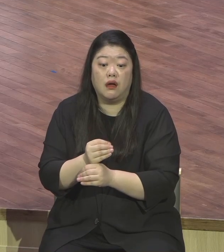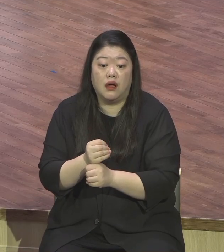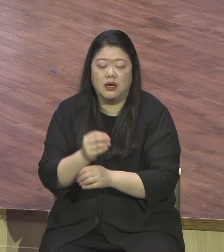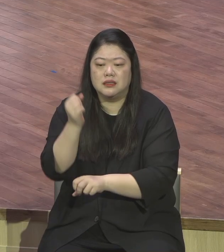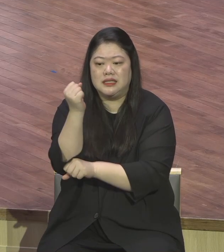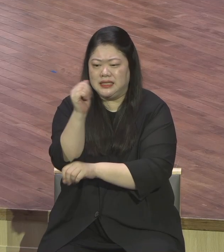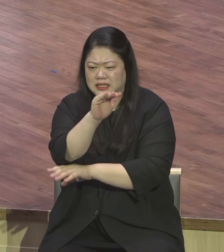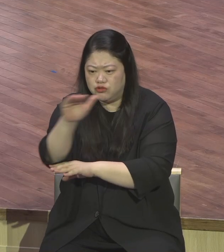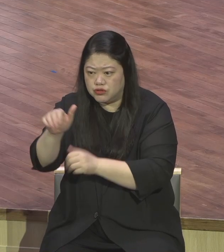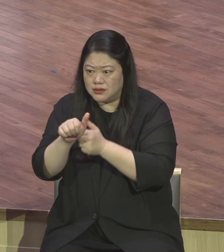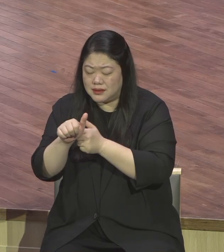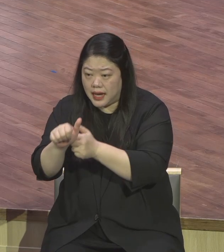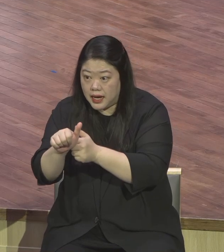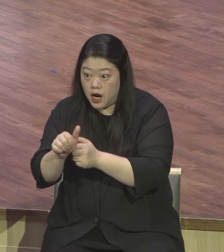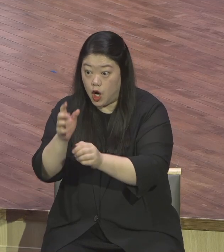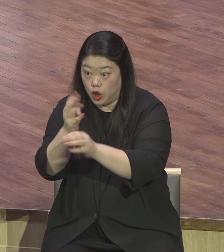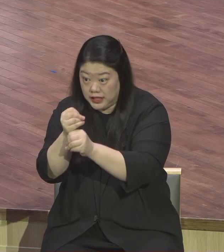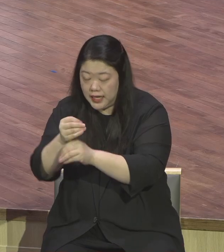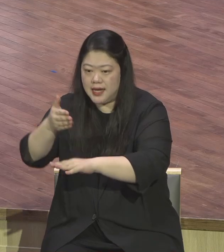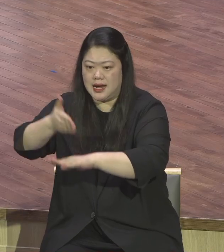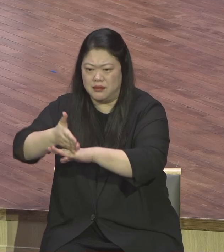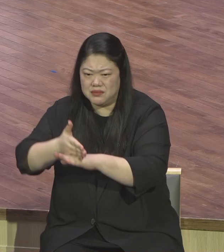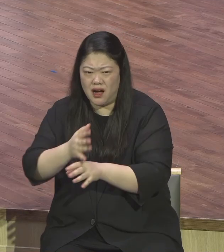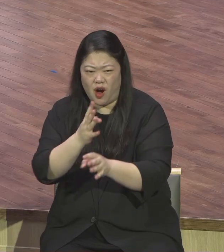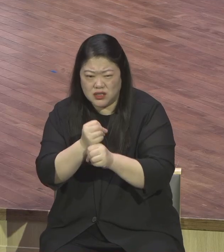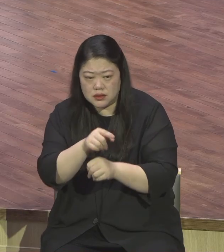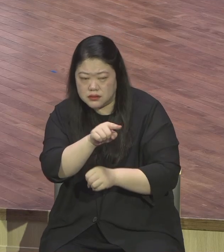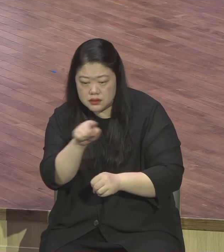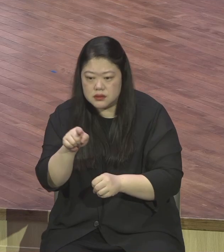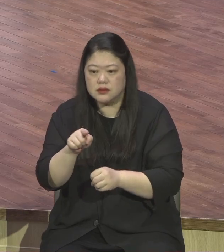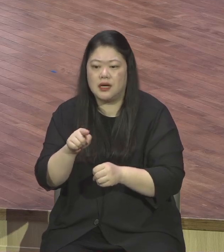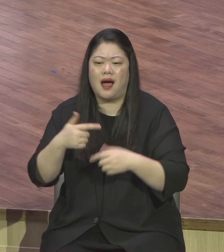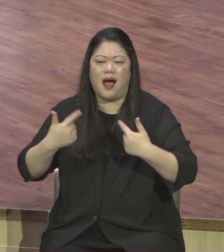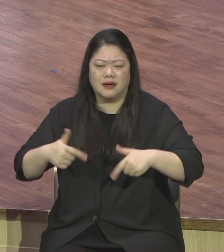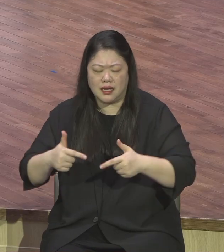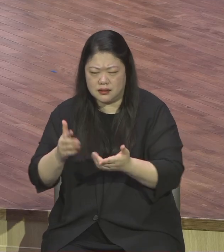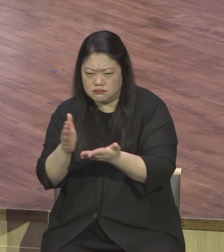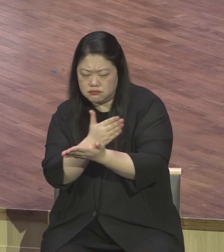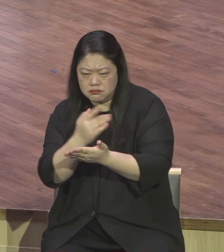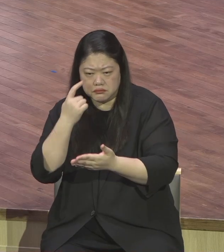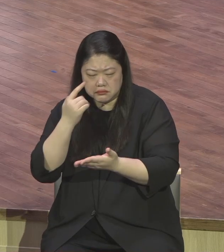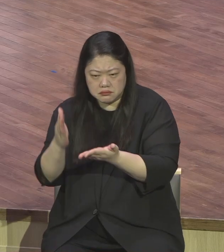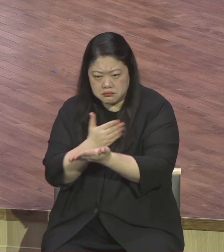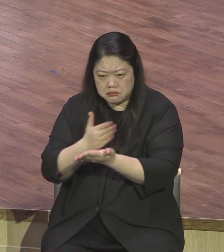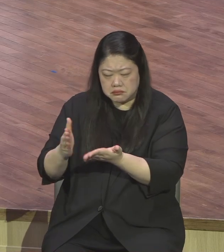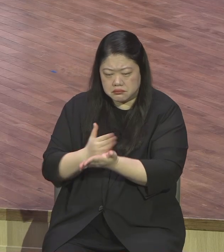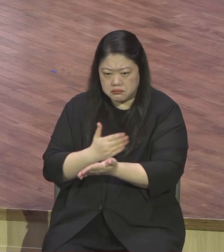사건을 바라보고 해석하고 감사로 적용시켜라 그런 말씀이죠